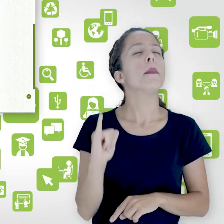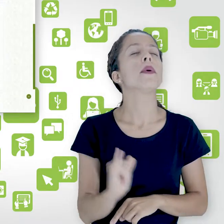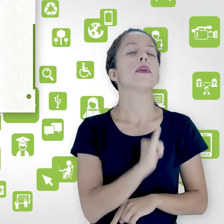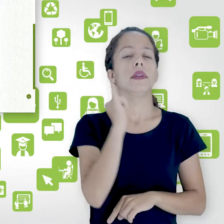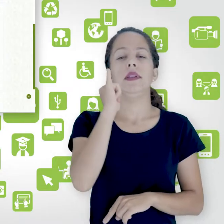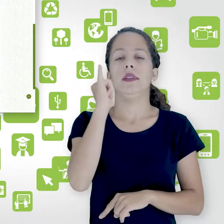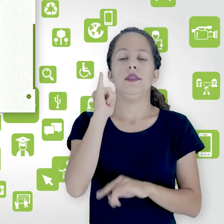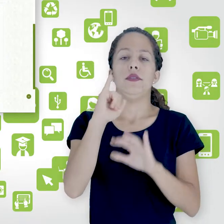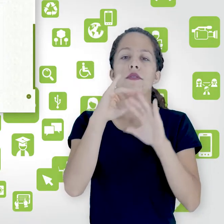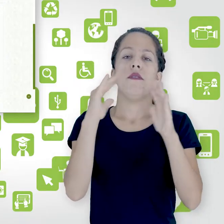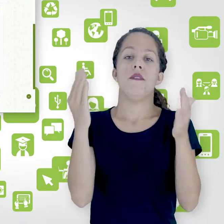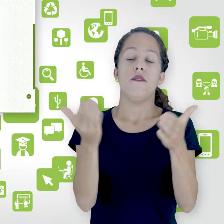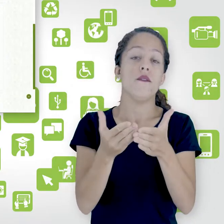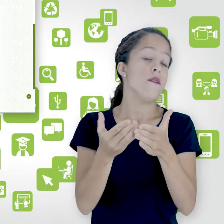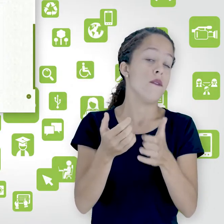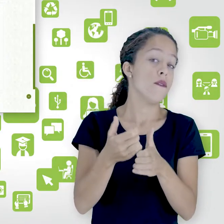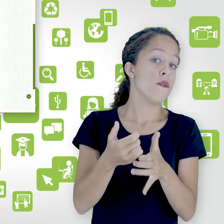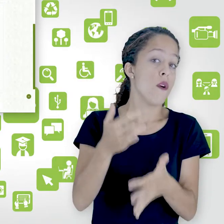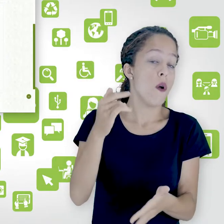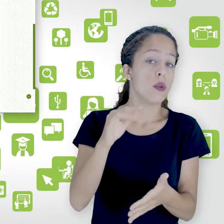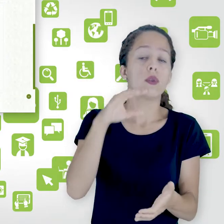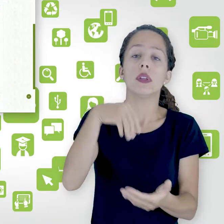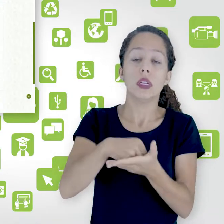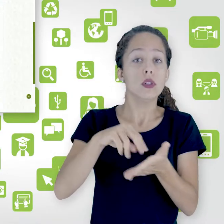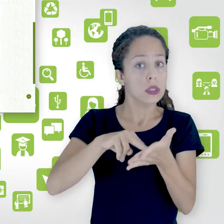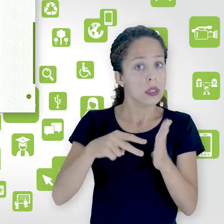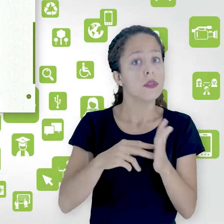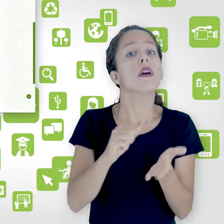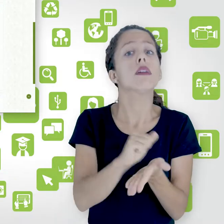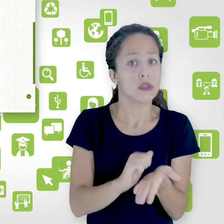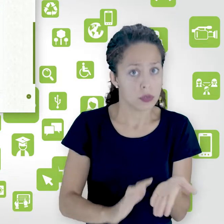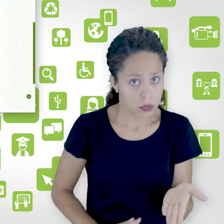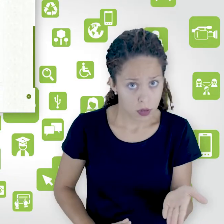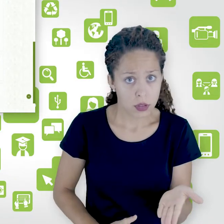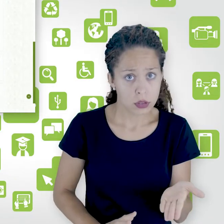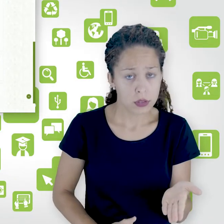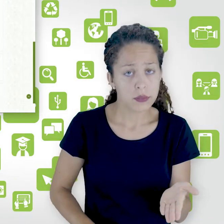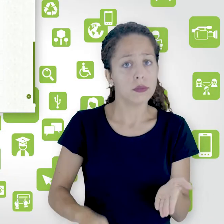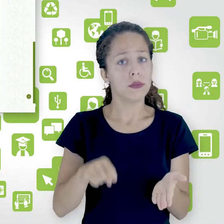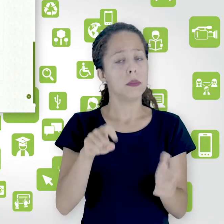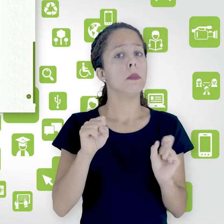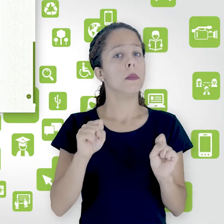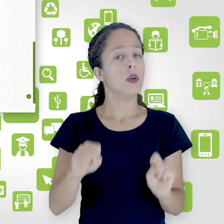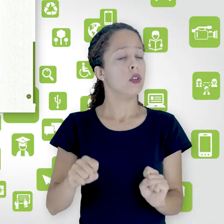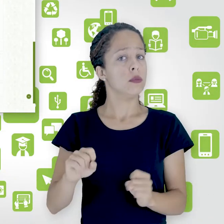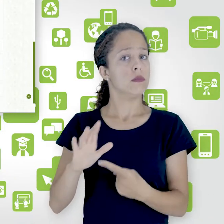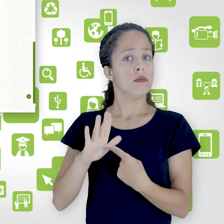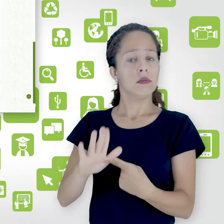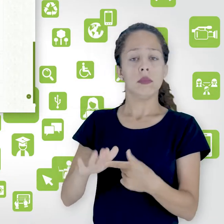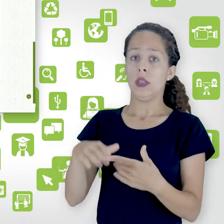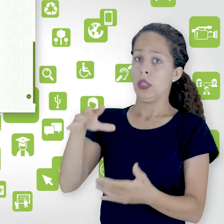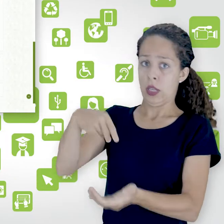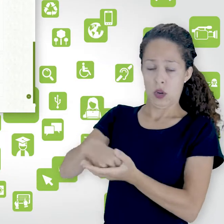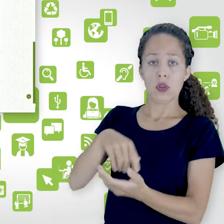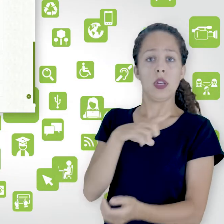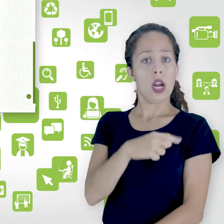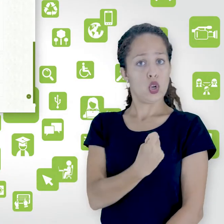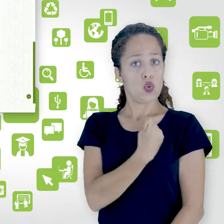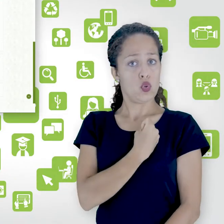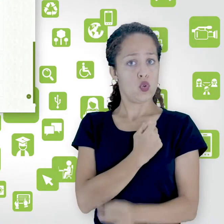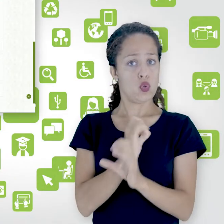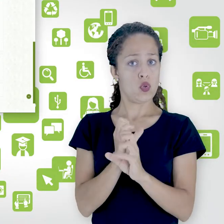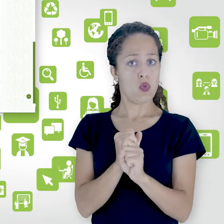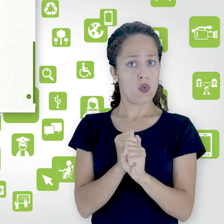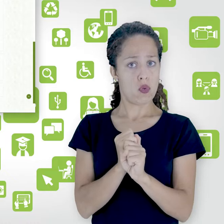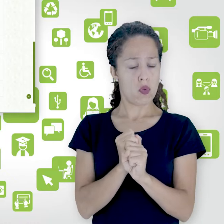é que você o fórum é atividade então você pode associá-lo a uma categoria de nota para poder dar nota